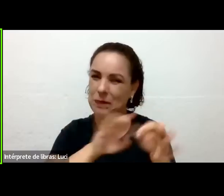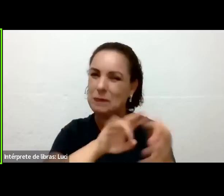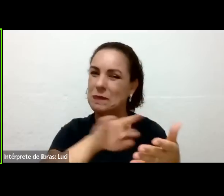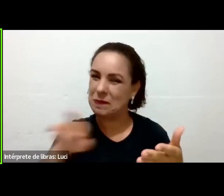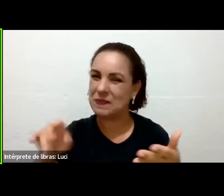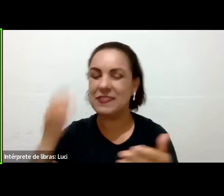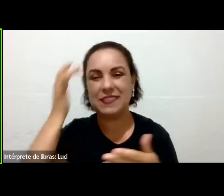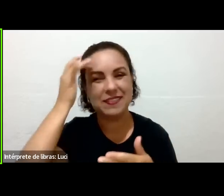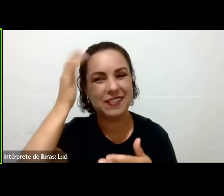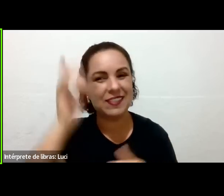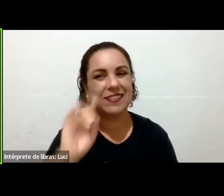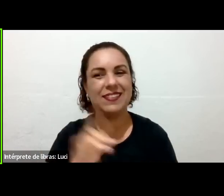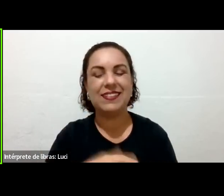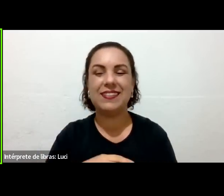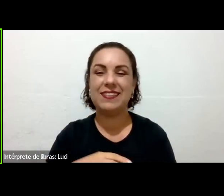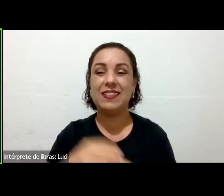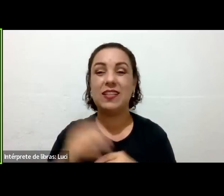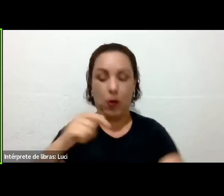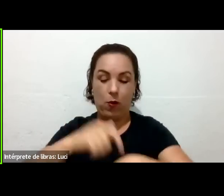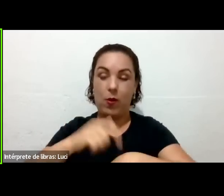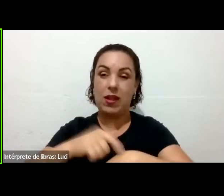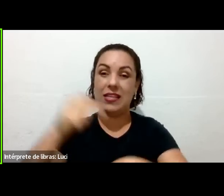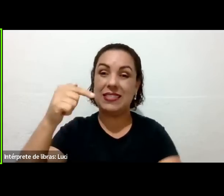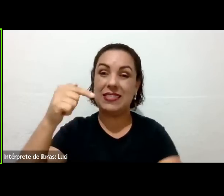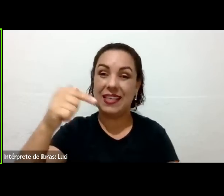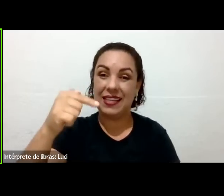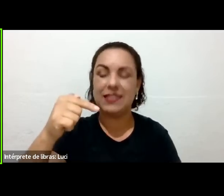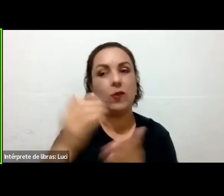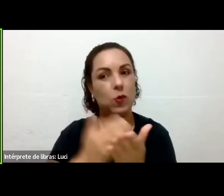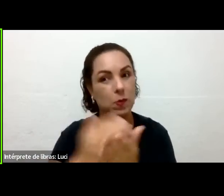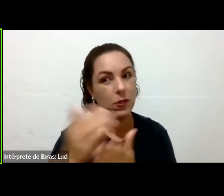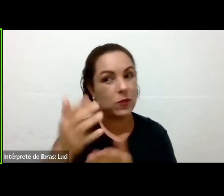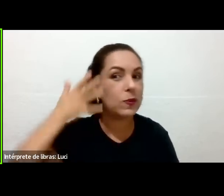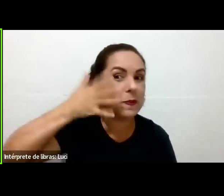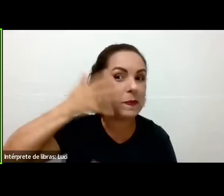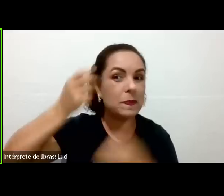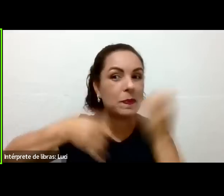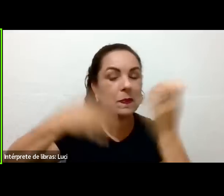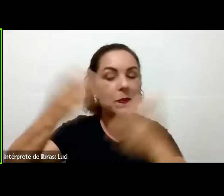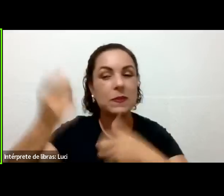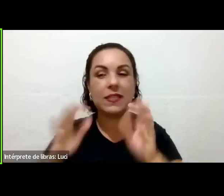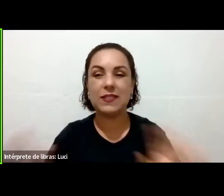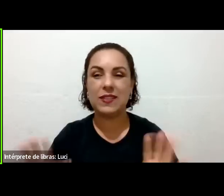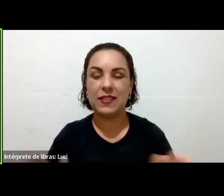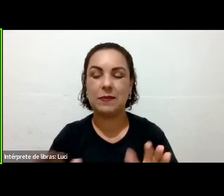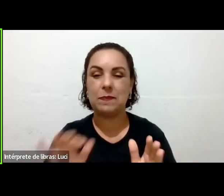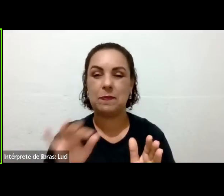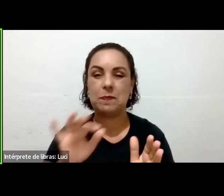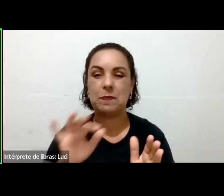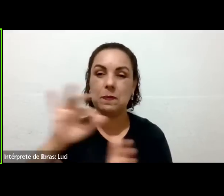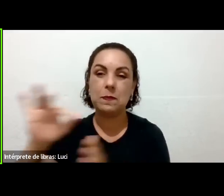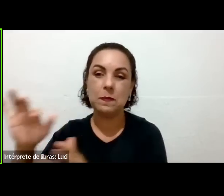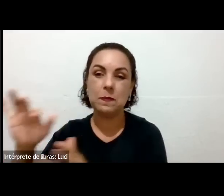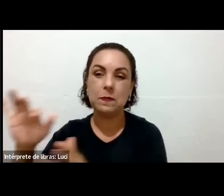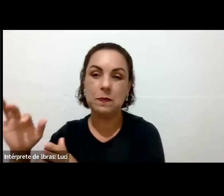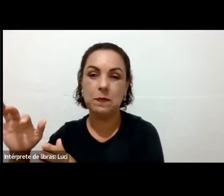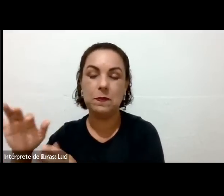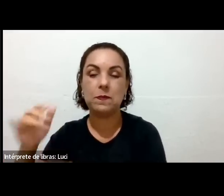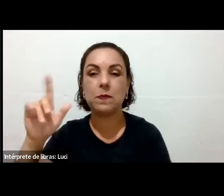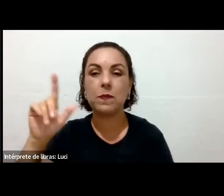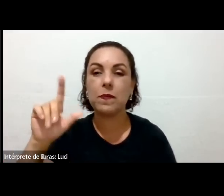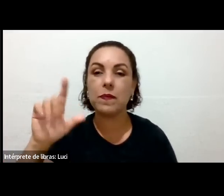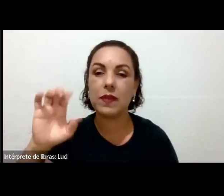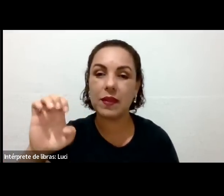palestra. Mas é muito bom poder ajudar as pessoas. Elaine, tudo bem, Elaine? Aí eu vou atender Elaine, a